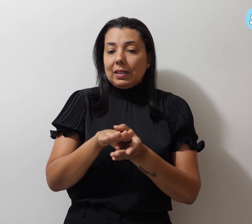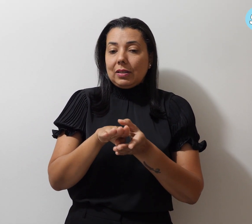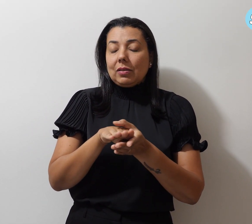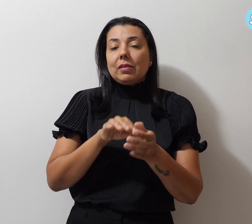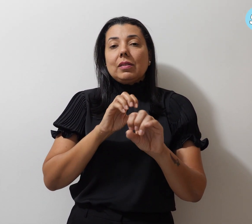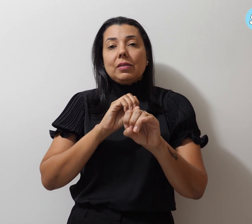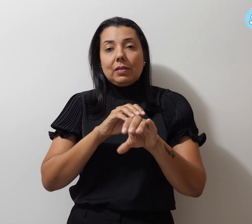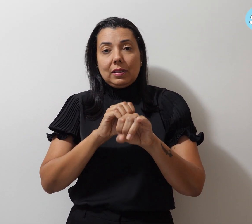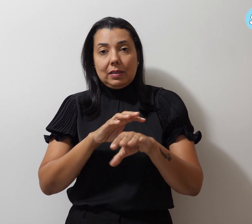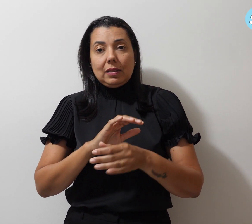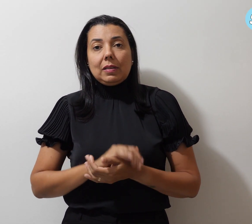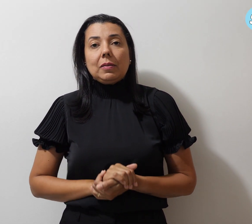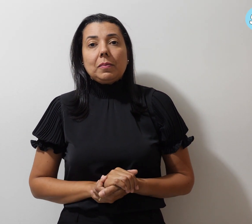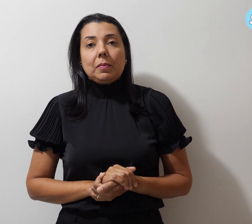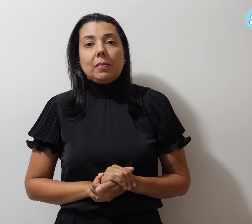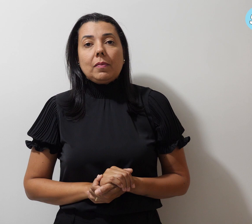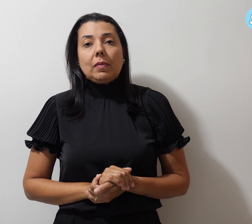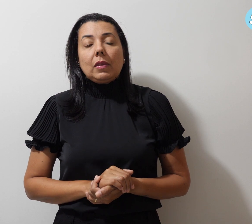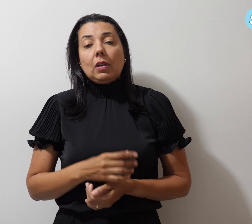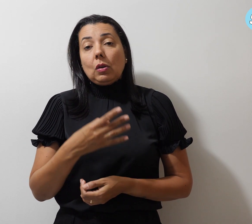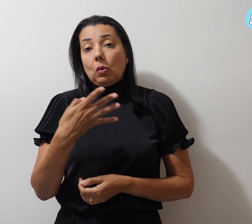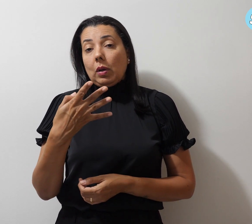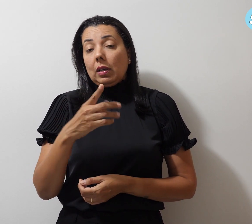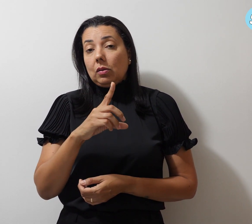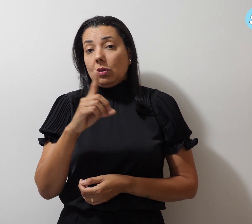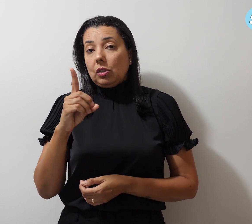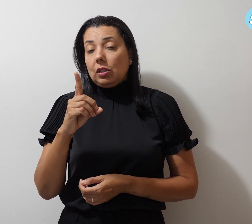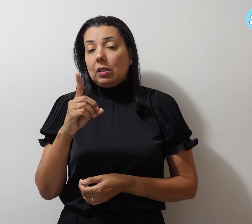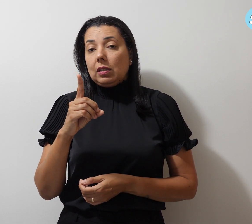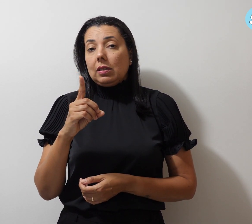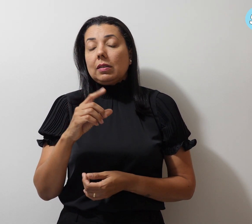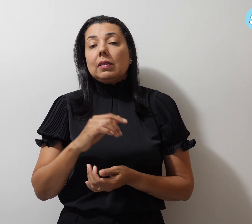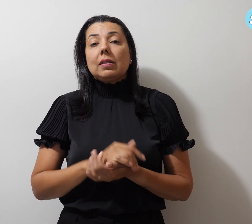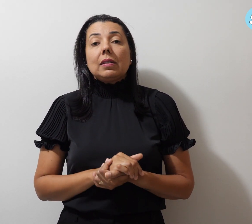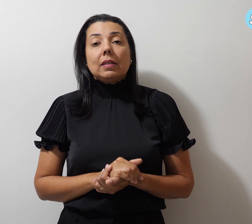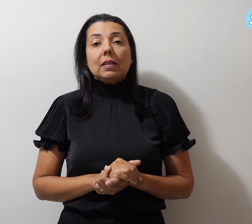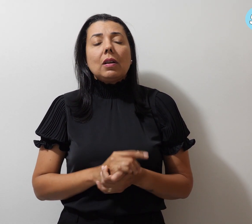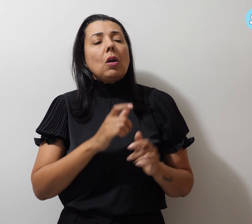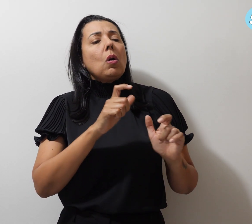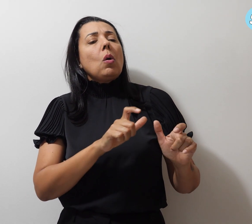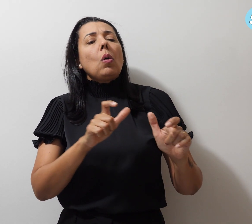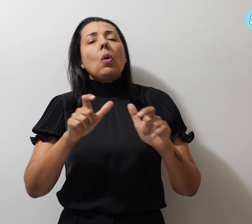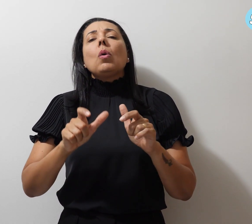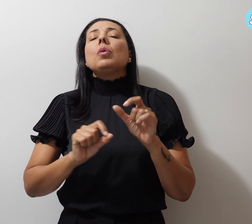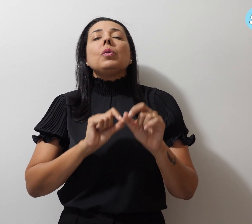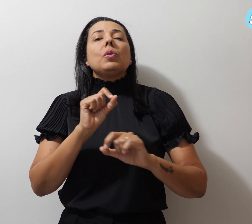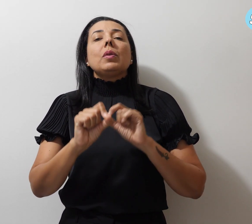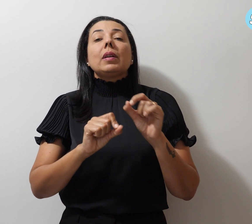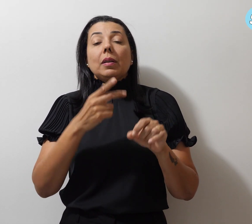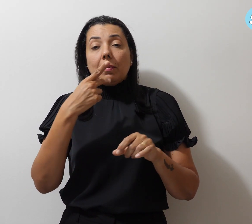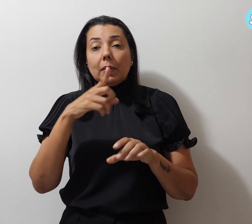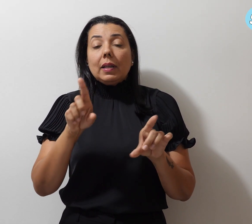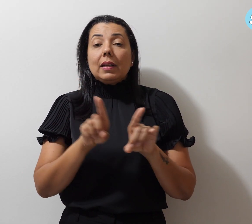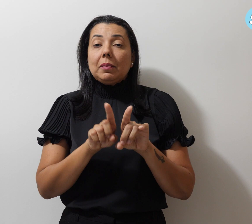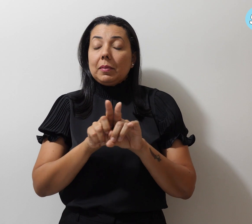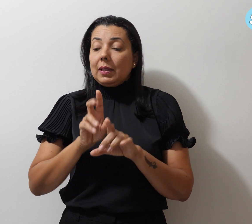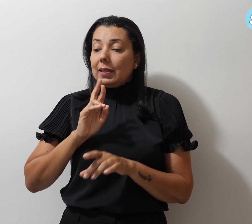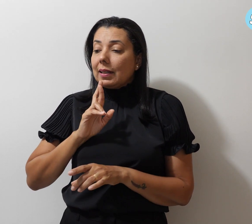educacionais nos quatro dias de competição, onde, para além dos resultados e